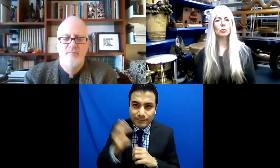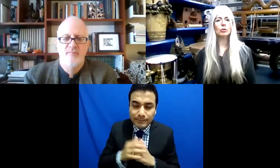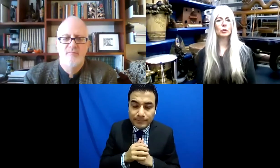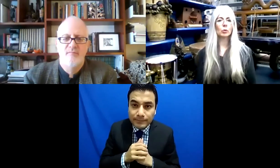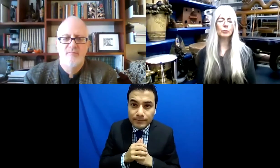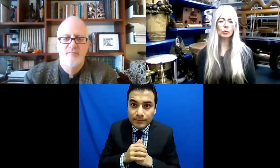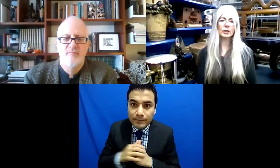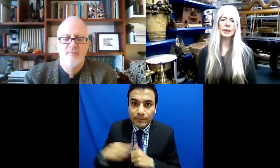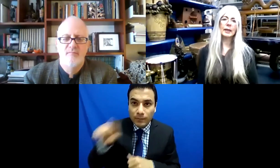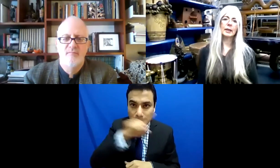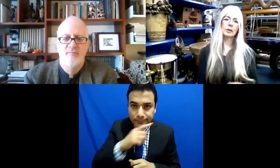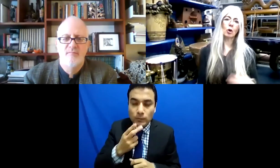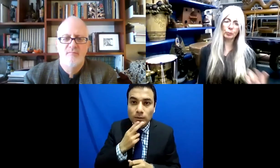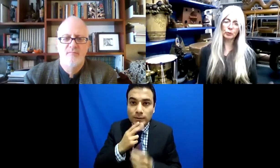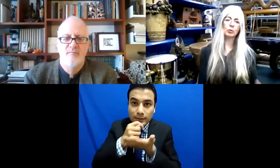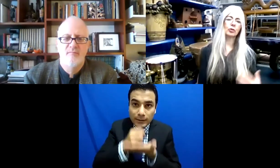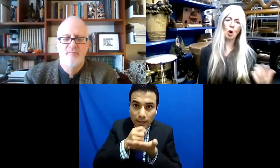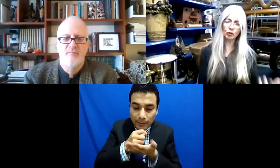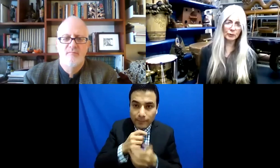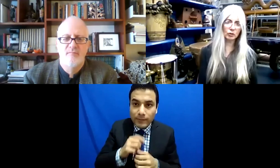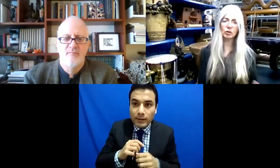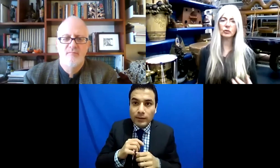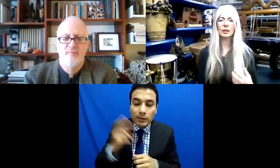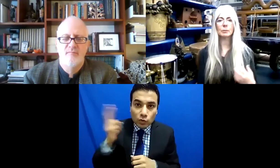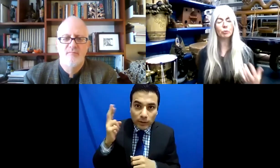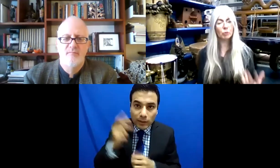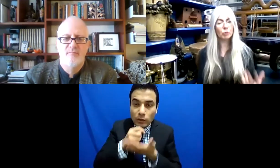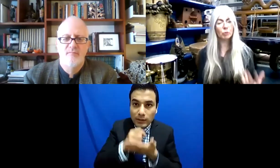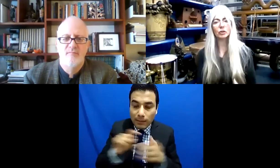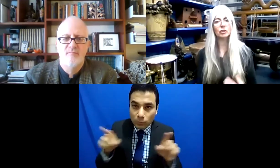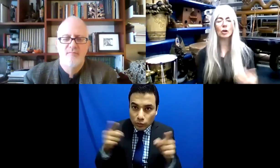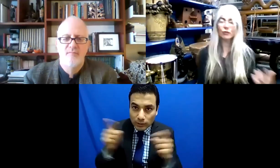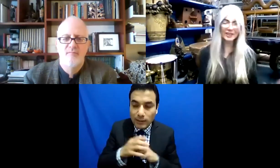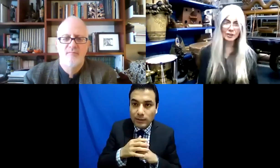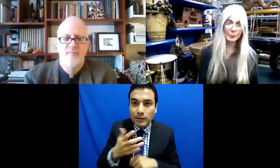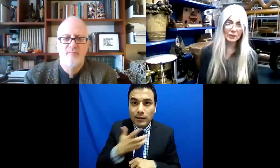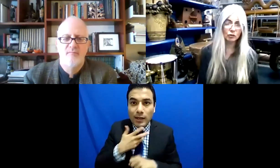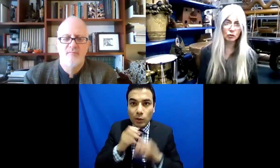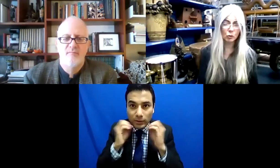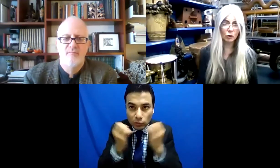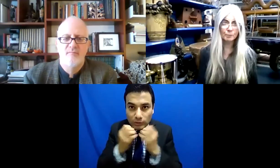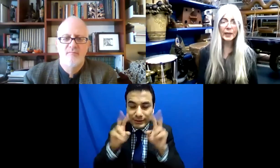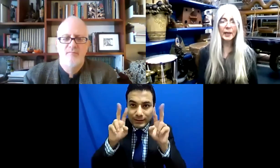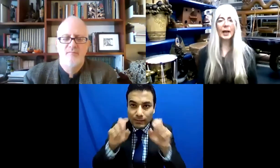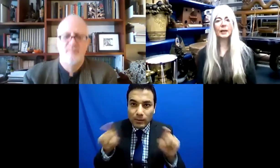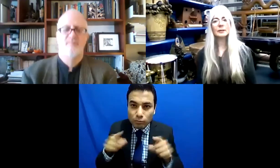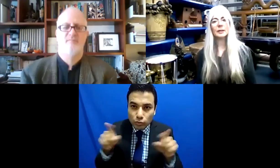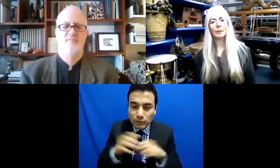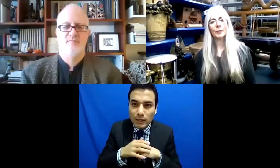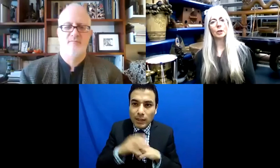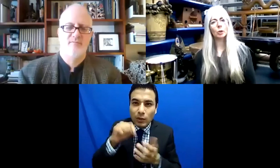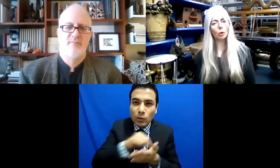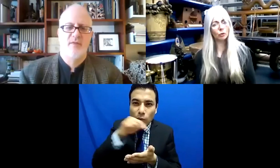sonido, terapia musical, tenemos organizaciones que ven el tema de la música en hospicios, en